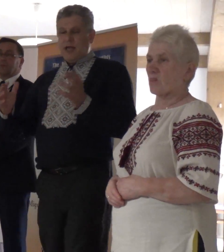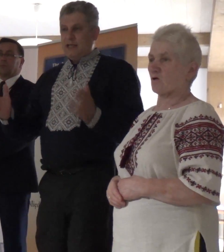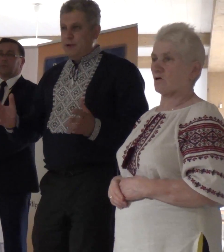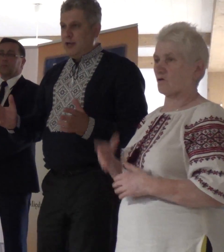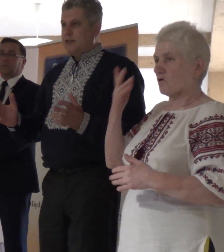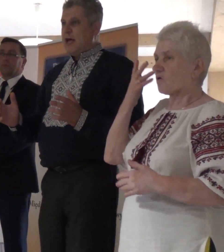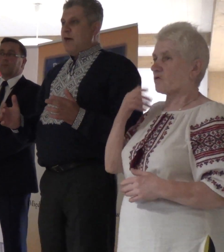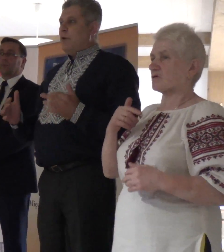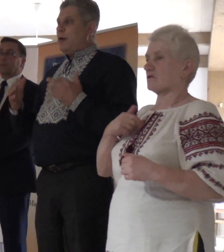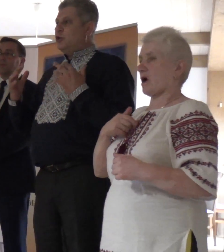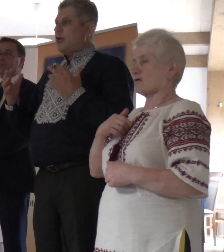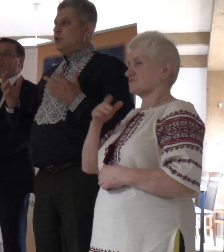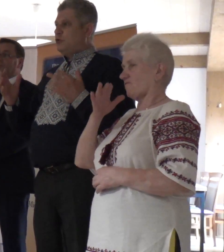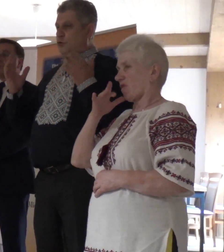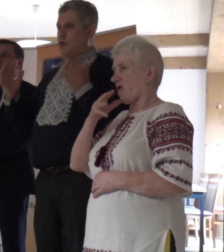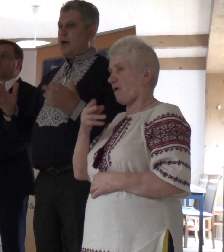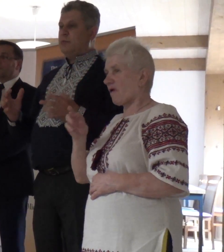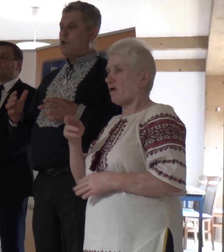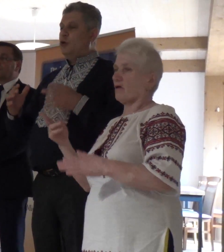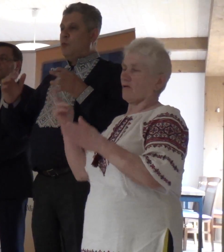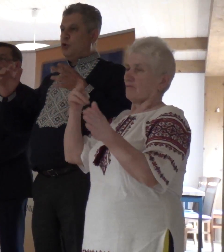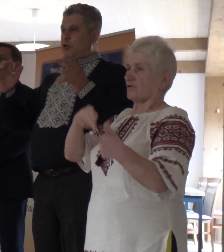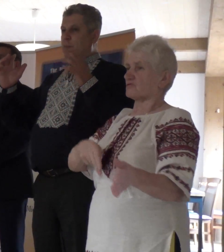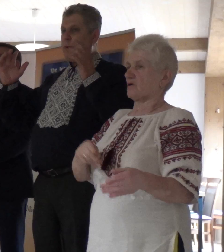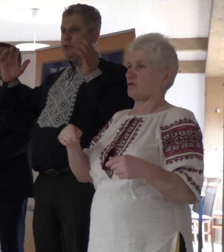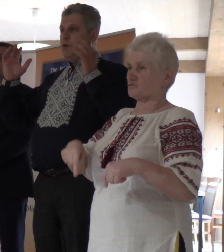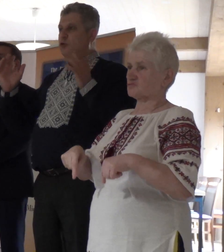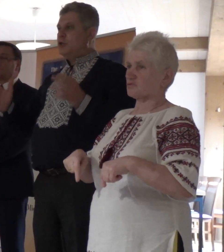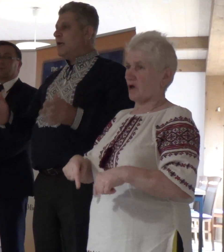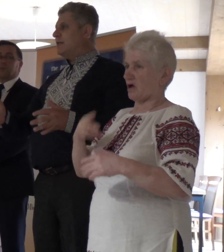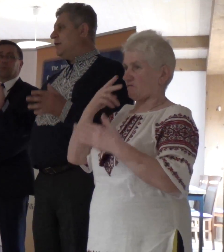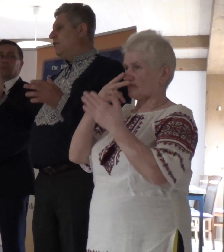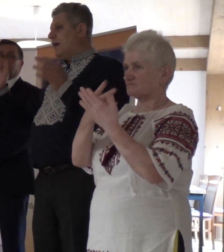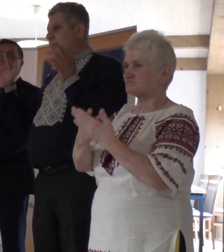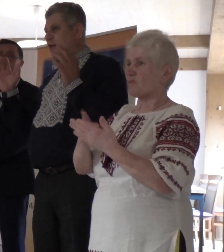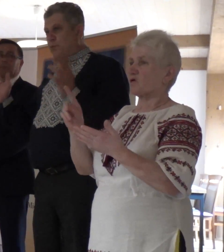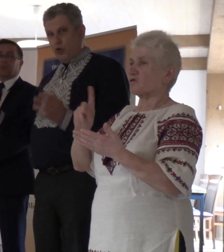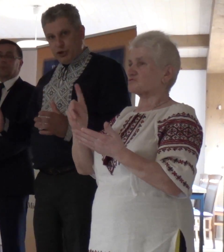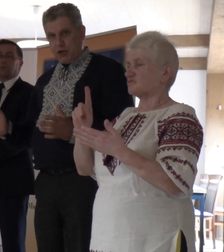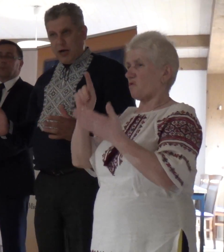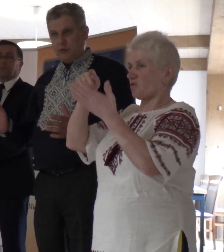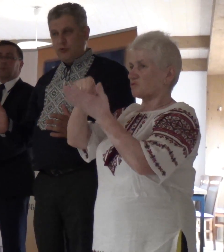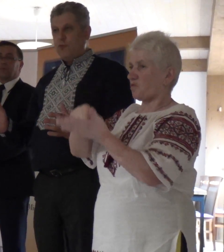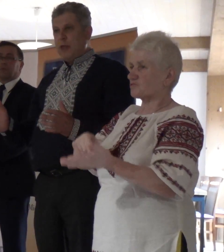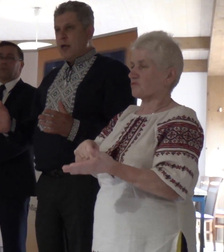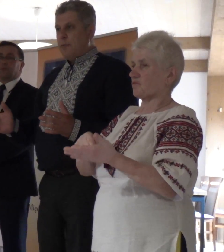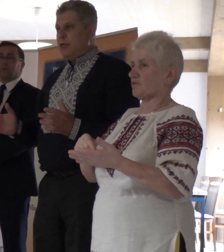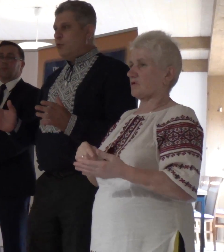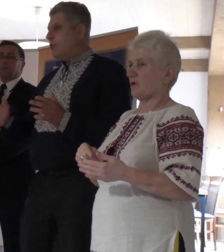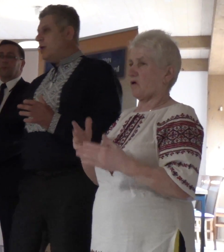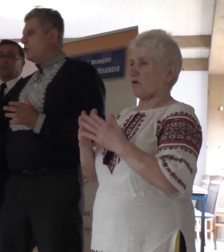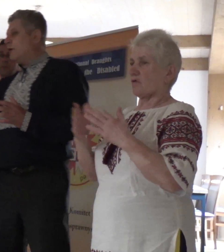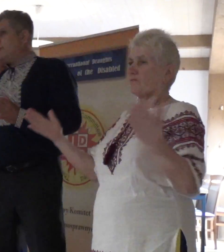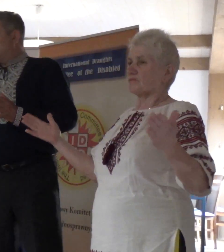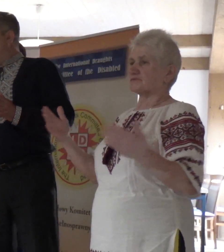zmienił się, wy przyjeżdżając tutaj, możecie przyjeżdżać w minus 16, 20 grudzień i więcej. My